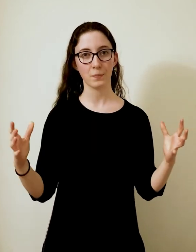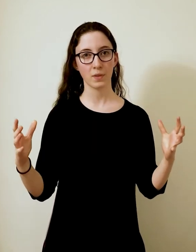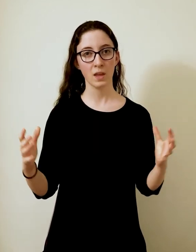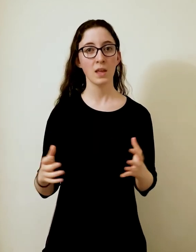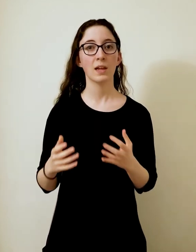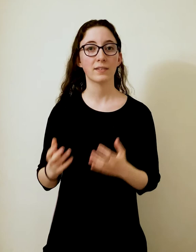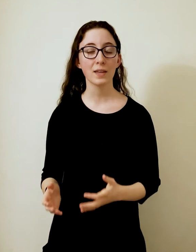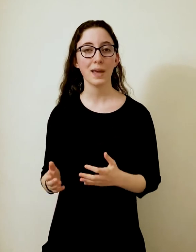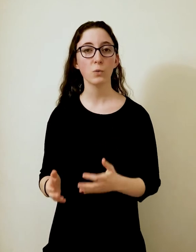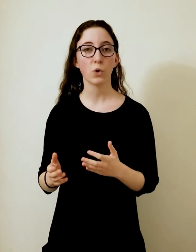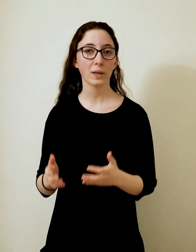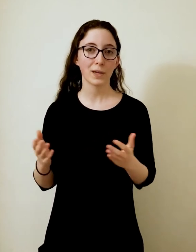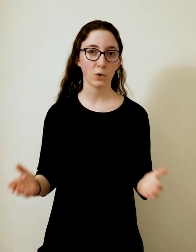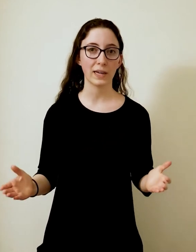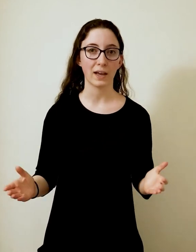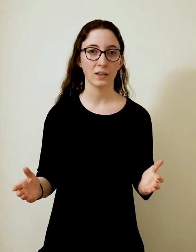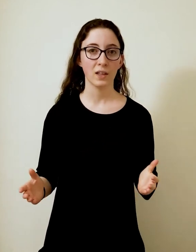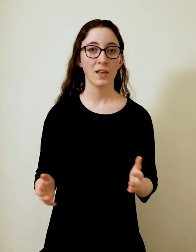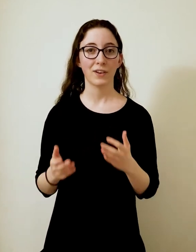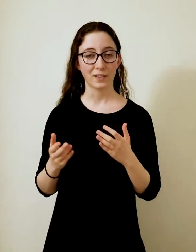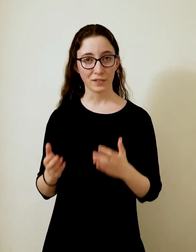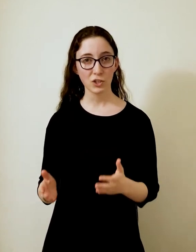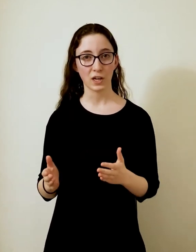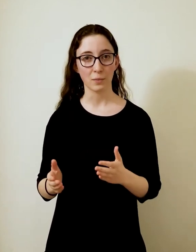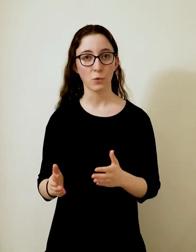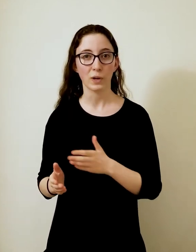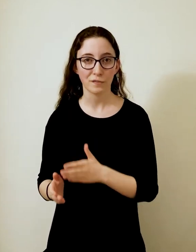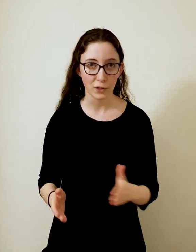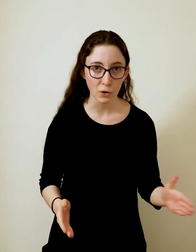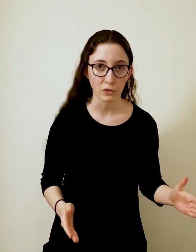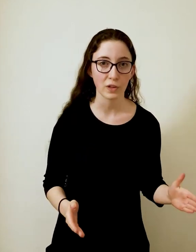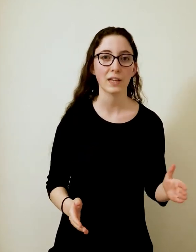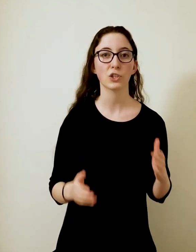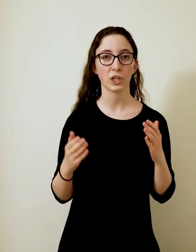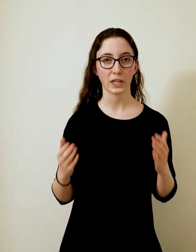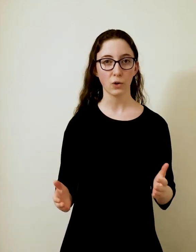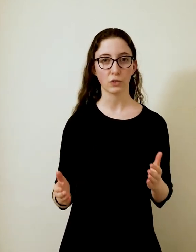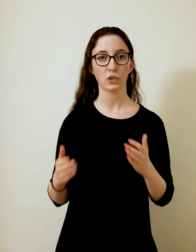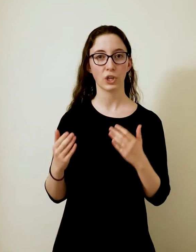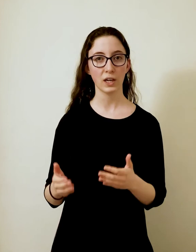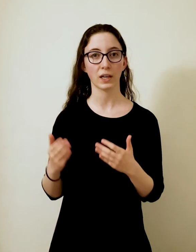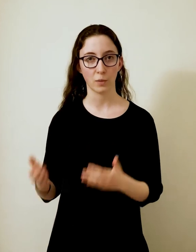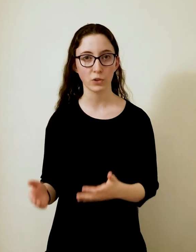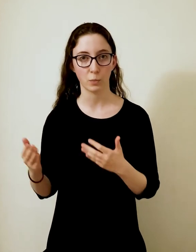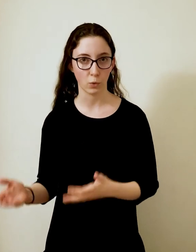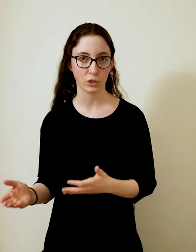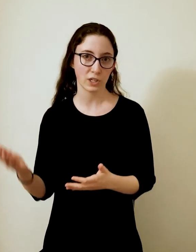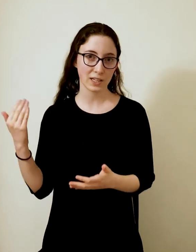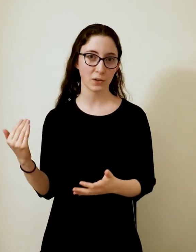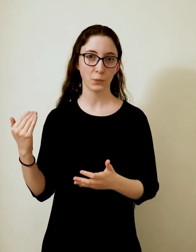לתאים אלו קוראים מיקרוגליה והתפקיד שלהם הוא לפנות את השעריות של הרקמות הפגועות שהזכרנו